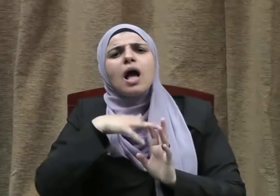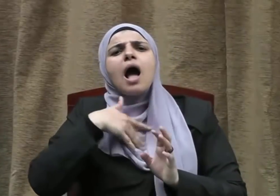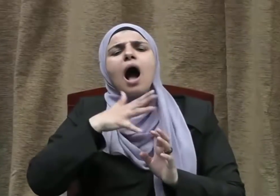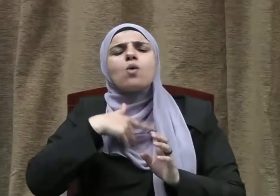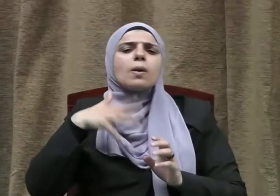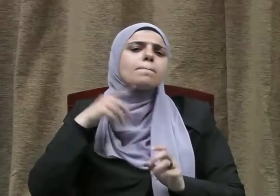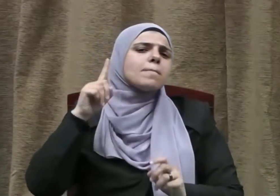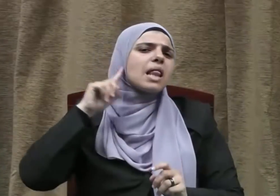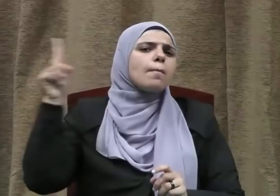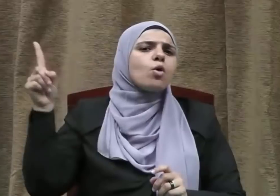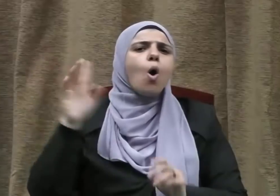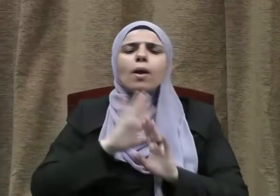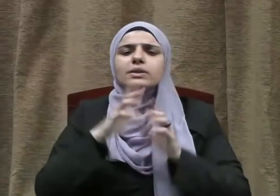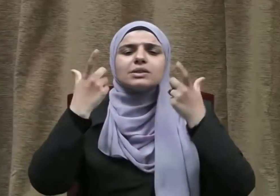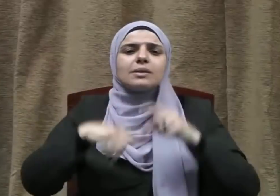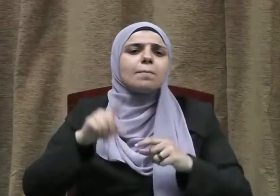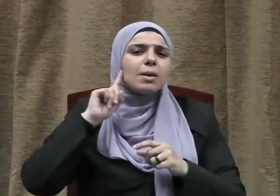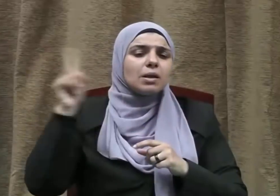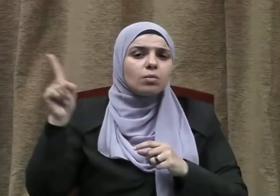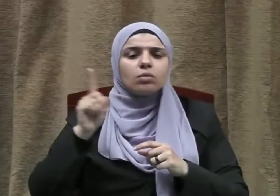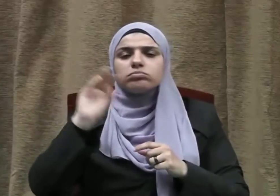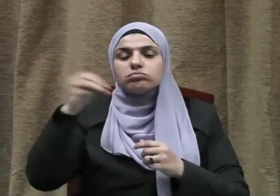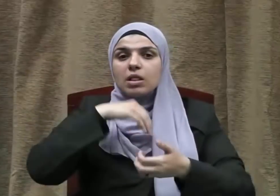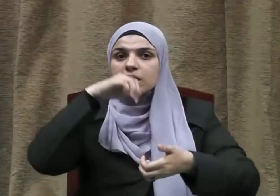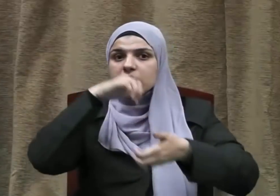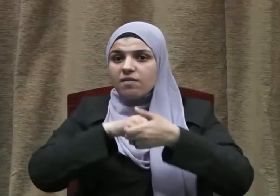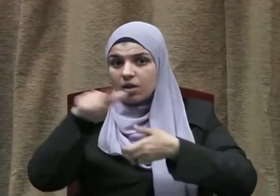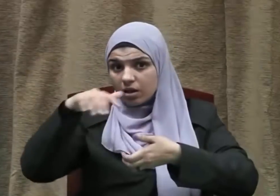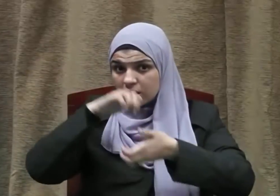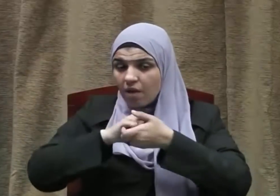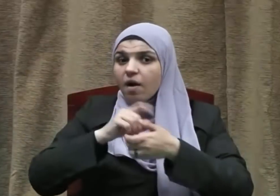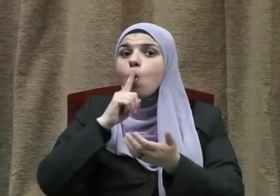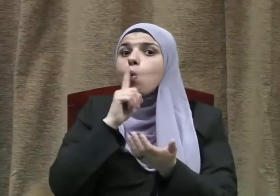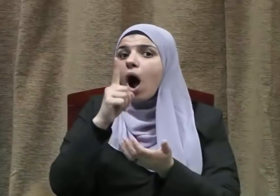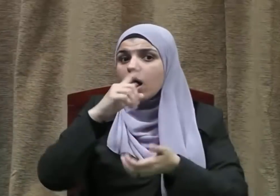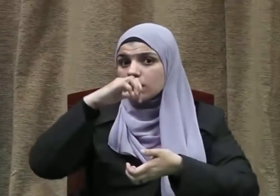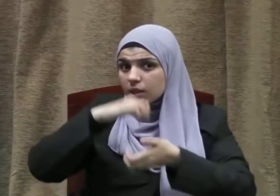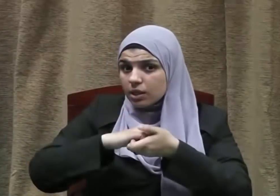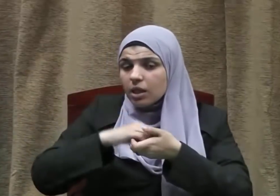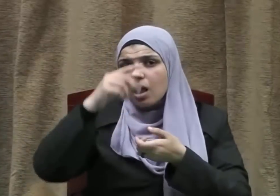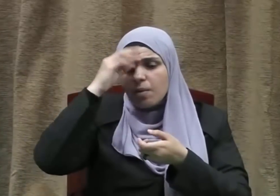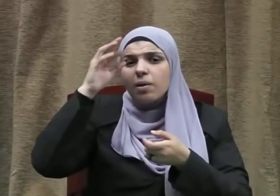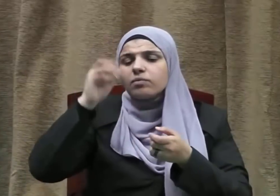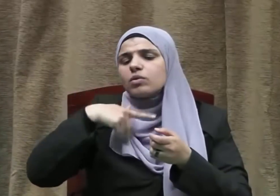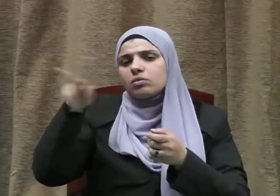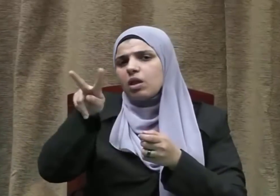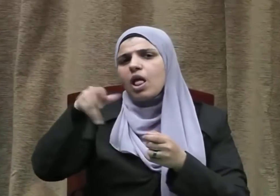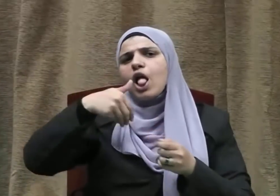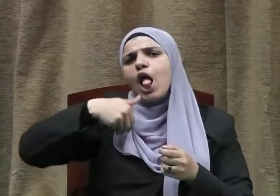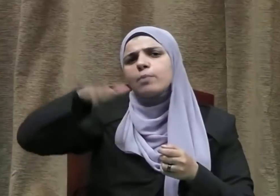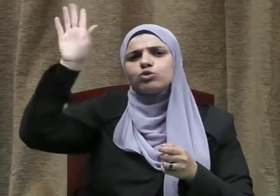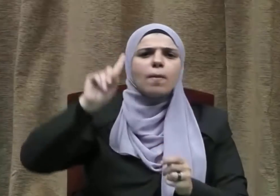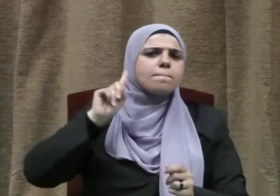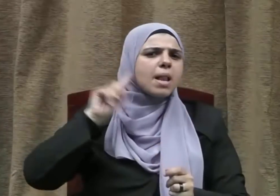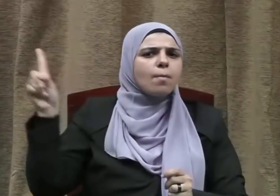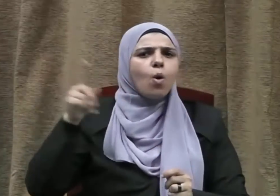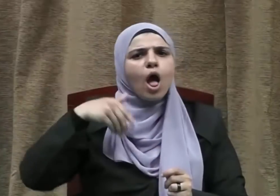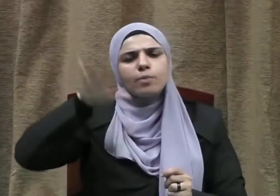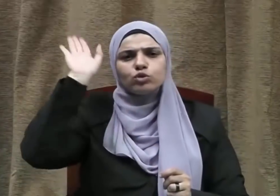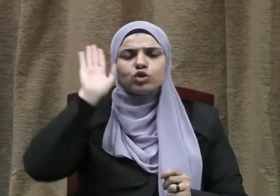ما نريد إلا المدينة فأخذوا منا عهد الله وميثاقه لننصر فن إلى